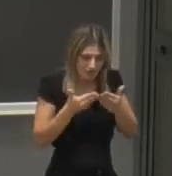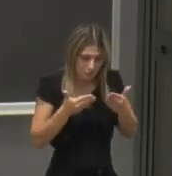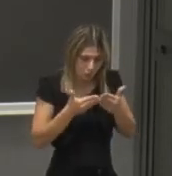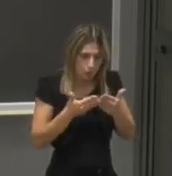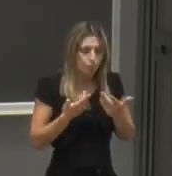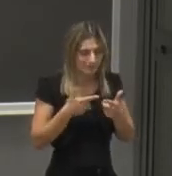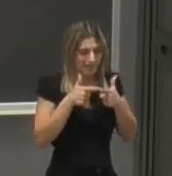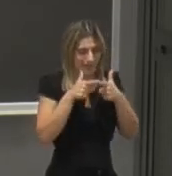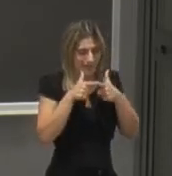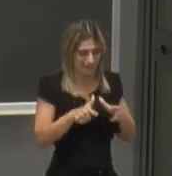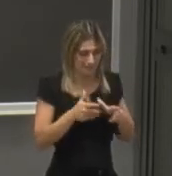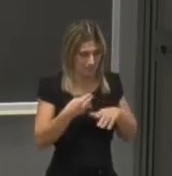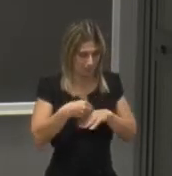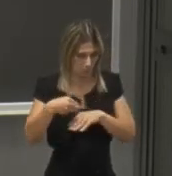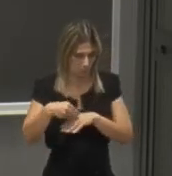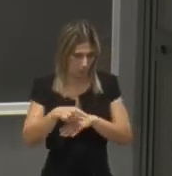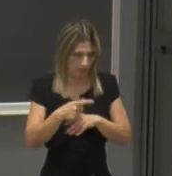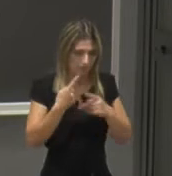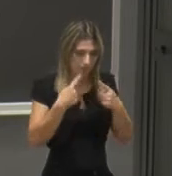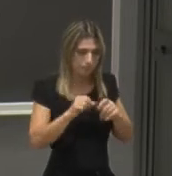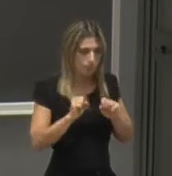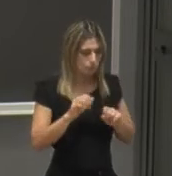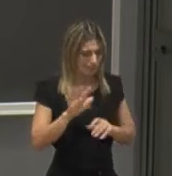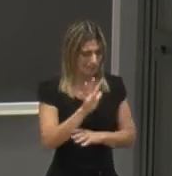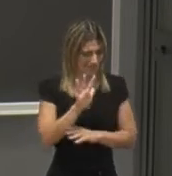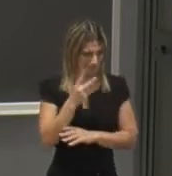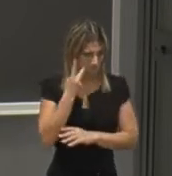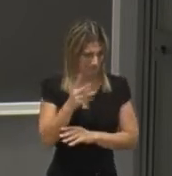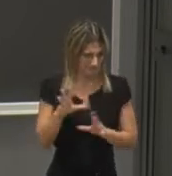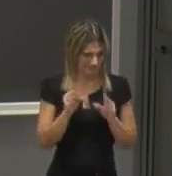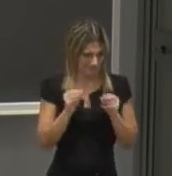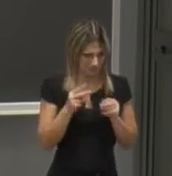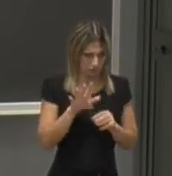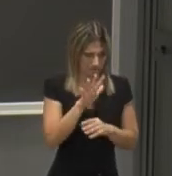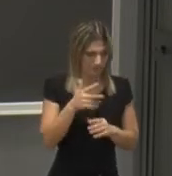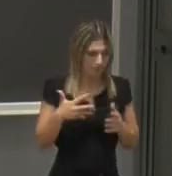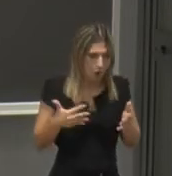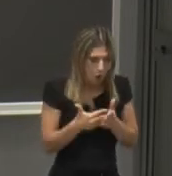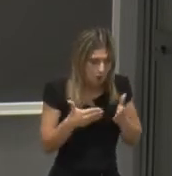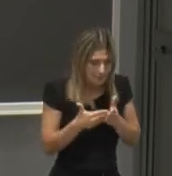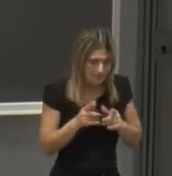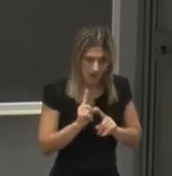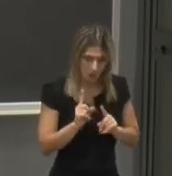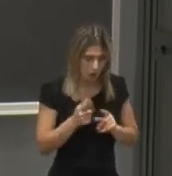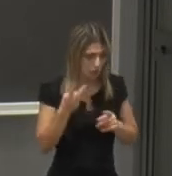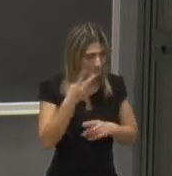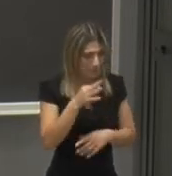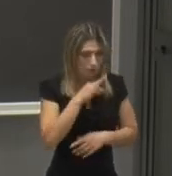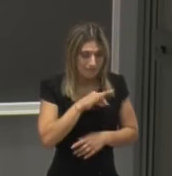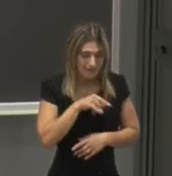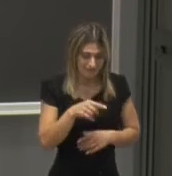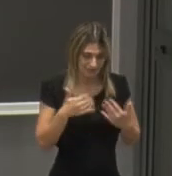interamente in lingua inizialmente questo può apparire come un ostacolo ma in realtà è un grande